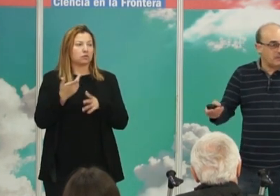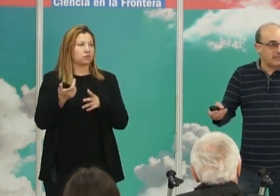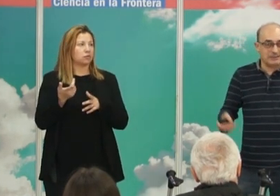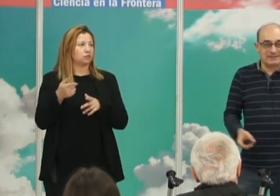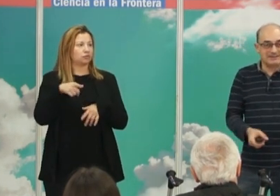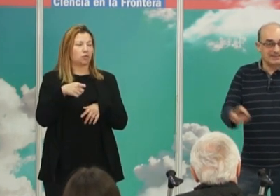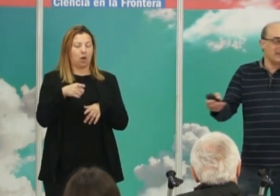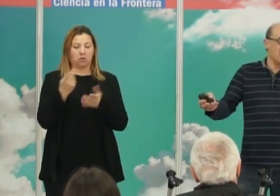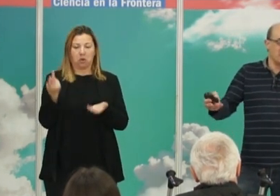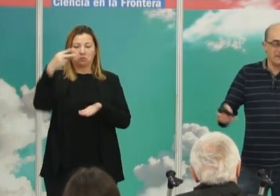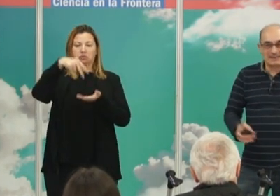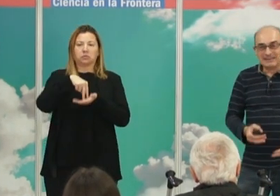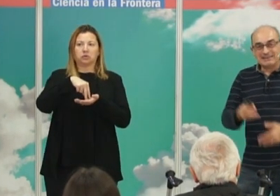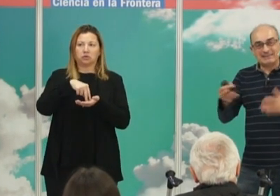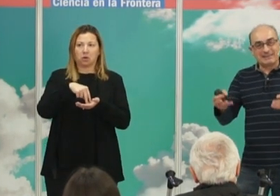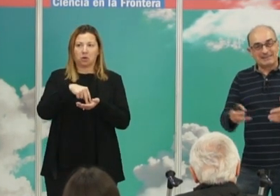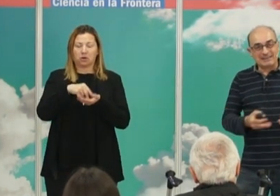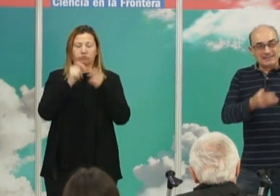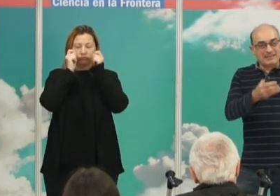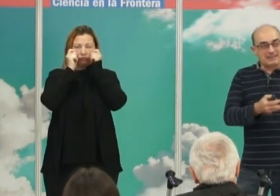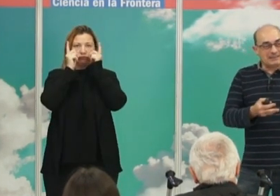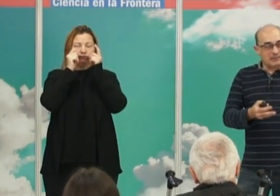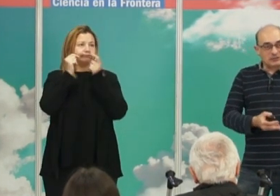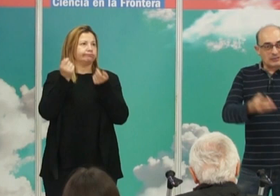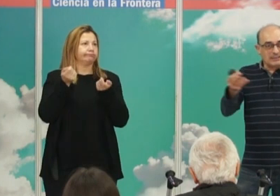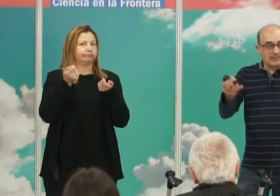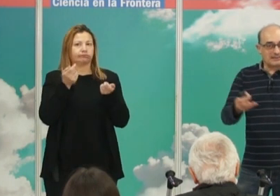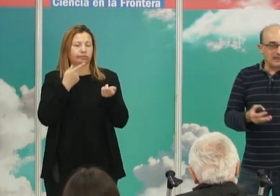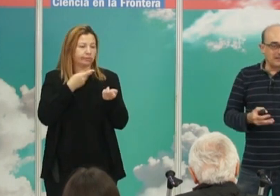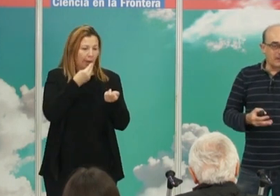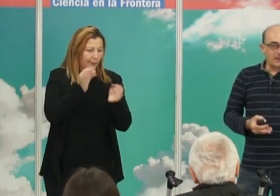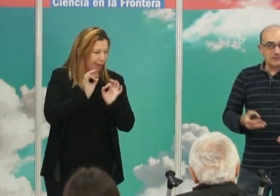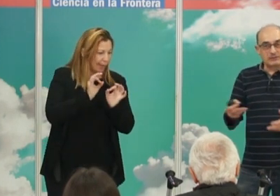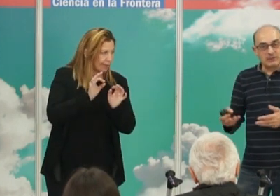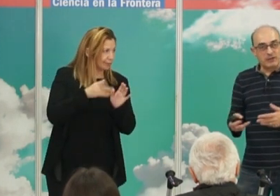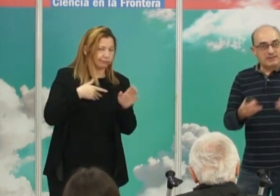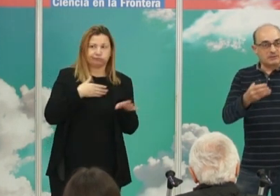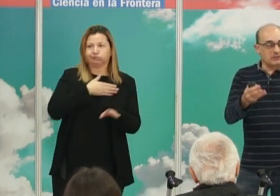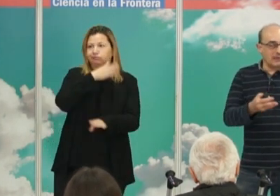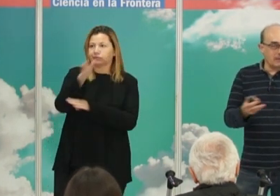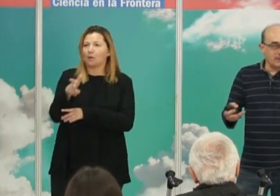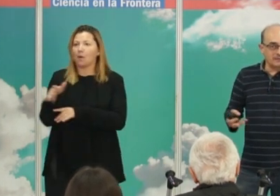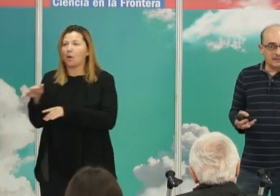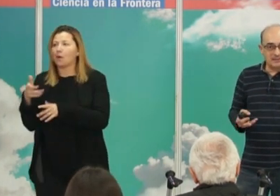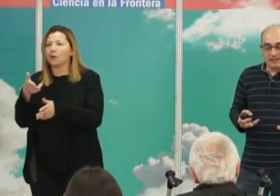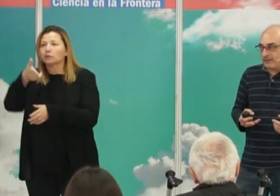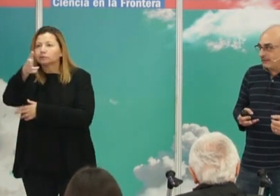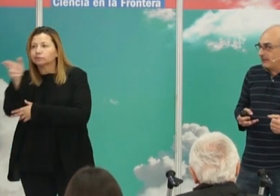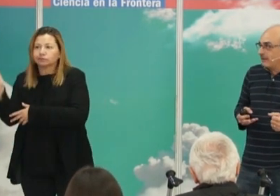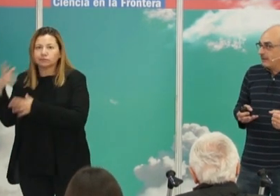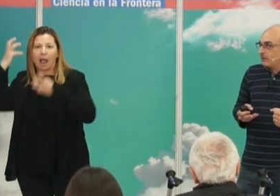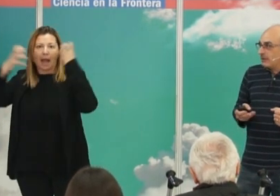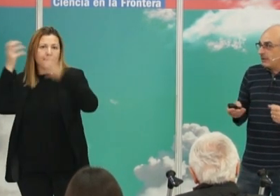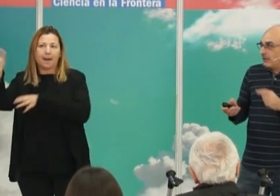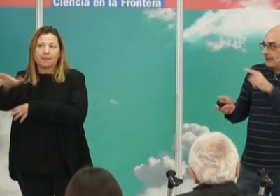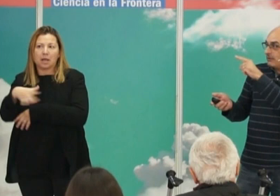levantas por la mañana, no tienes nada para comer. Entonces, digamos, sales a cazar o te mueves cuando la caza escasea, etc.